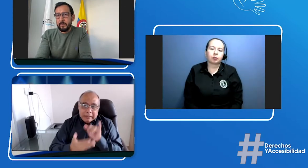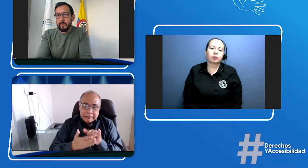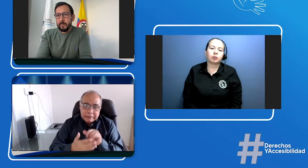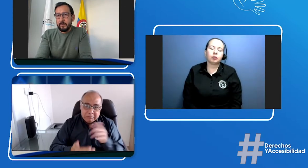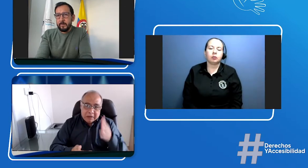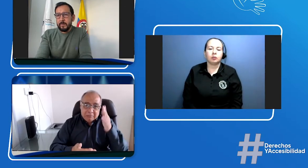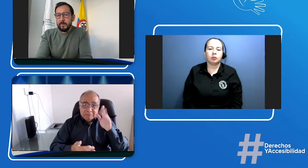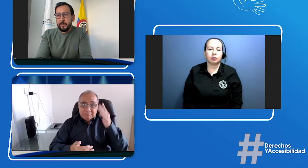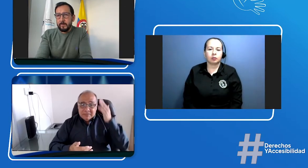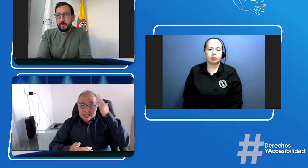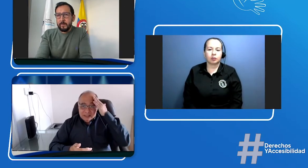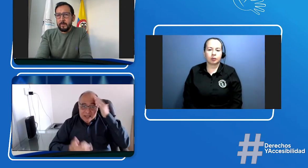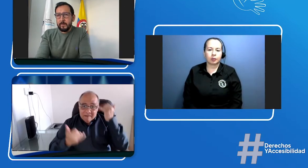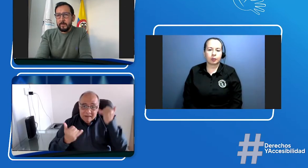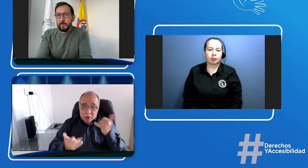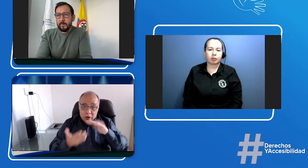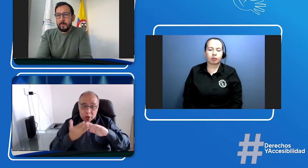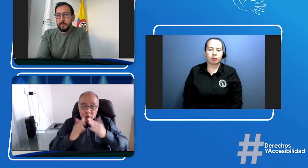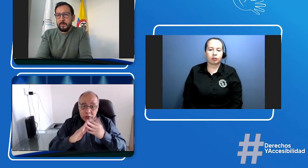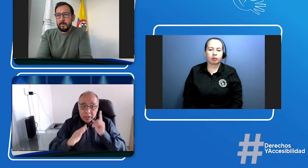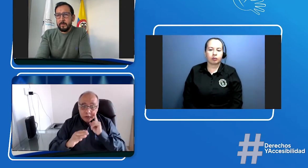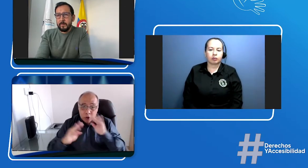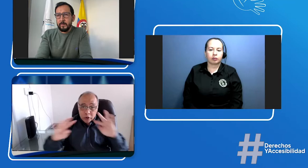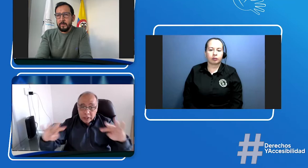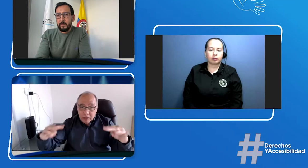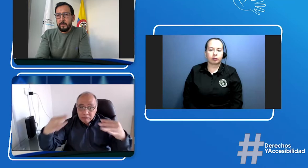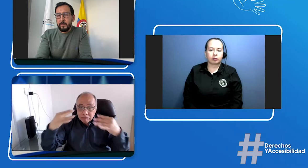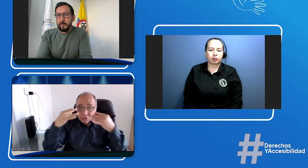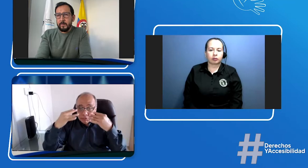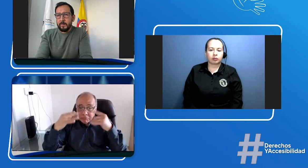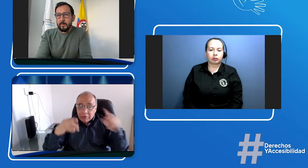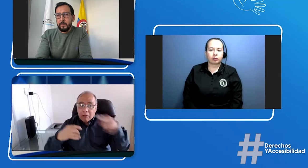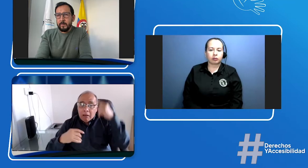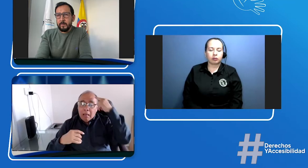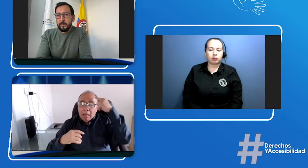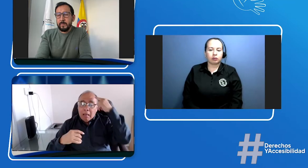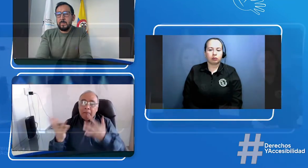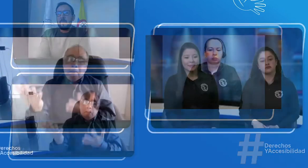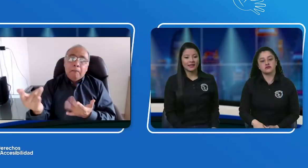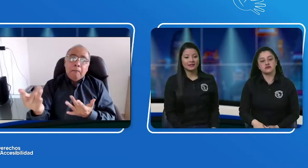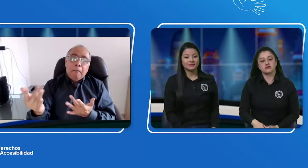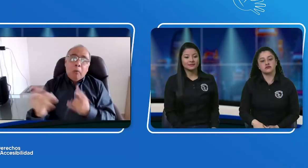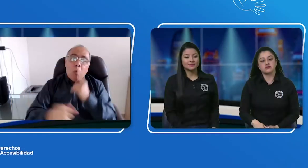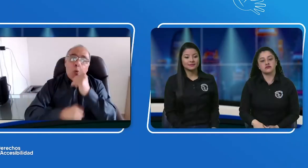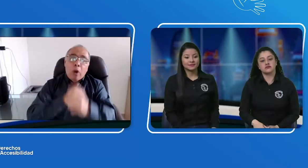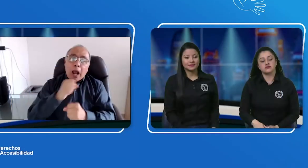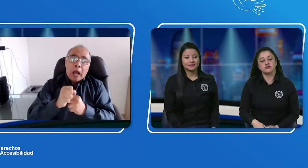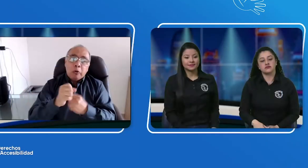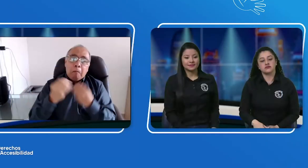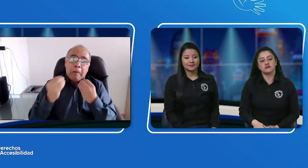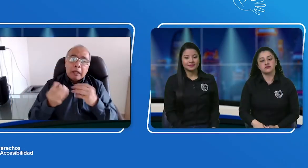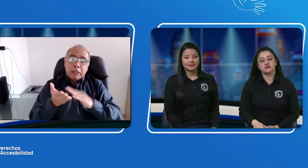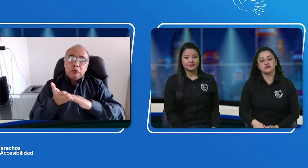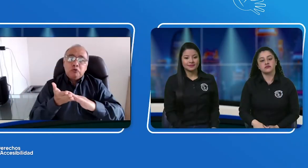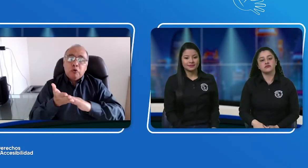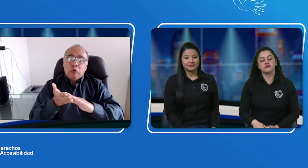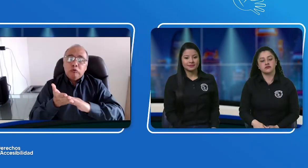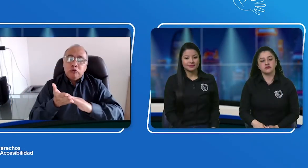Perfecto, perfecto. Porque eso también es importante que la comunidad lo sepa, ¿no? Algunos están pensando, bueno, hay que esperar un